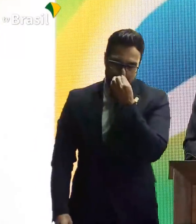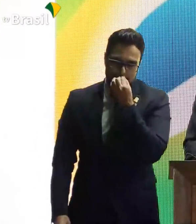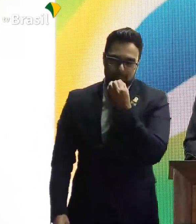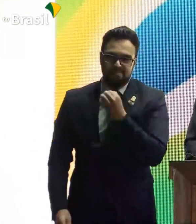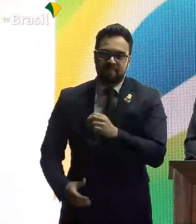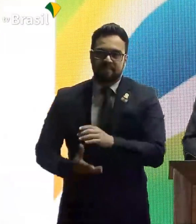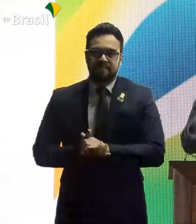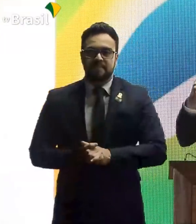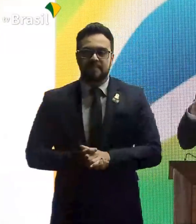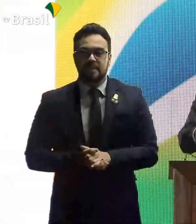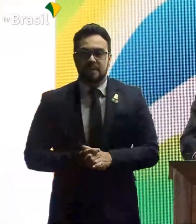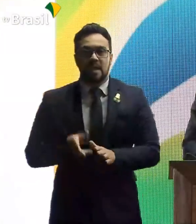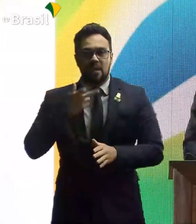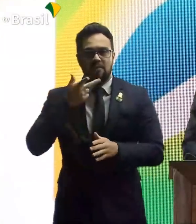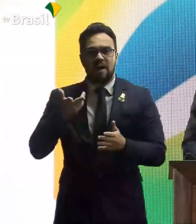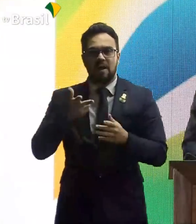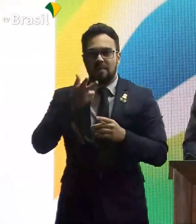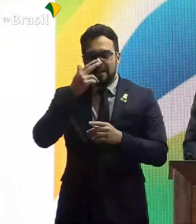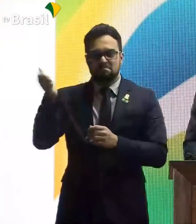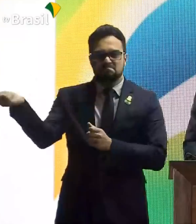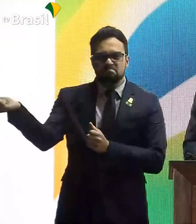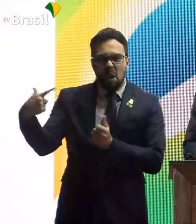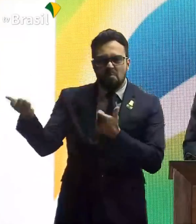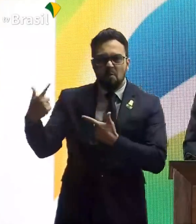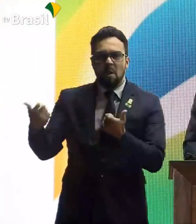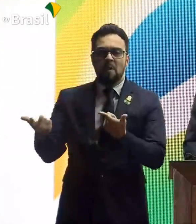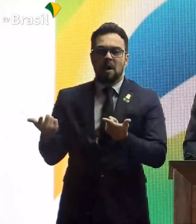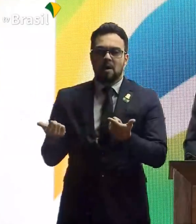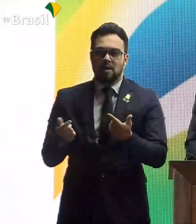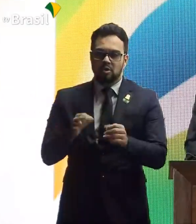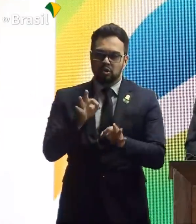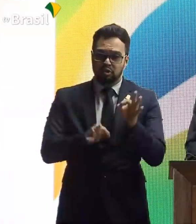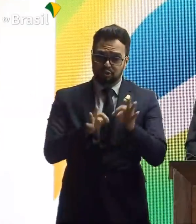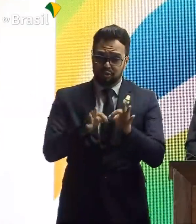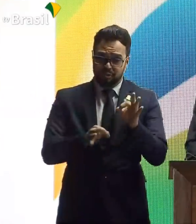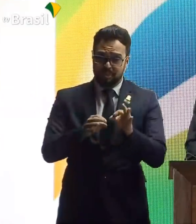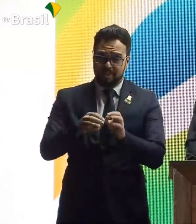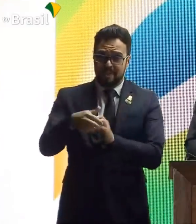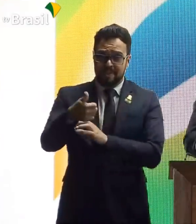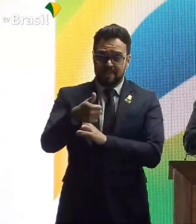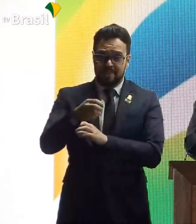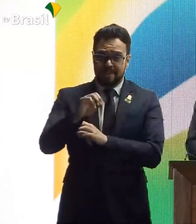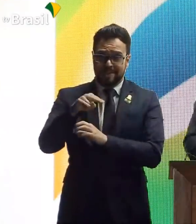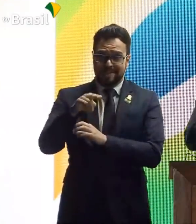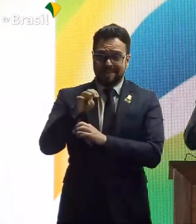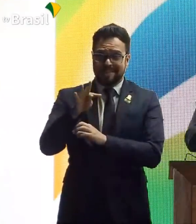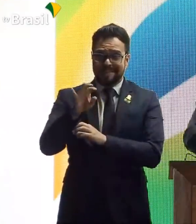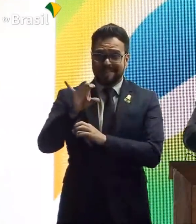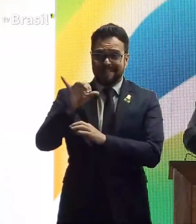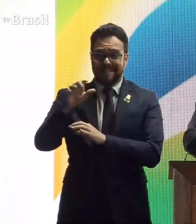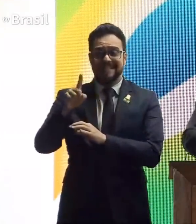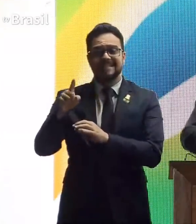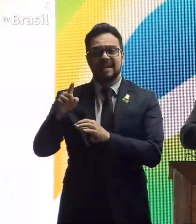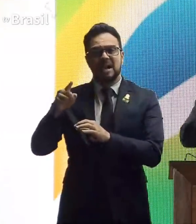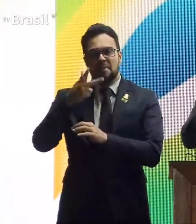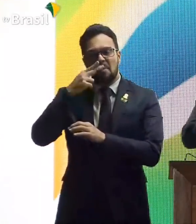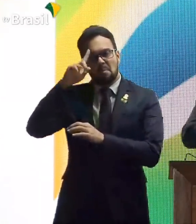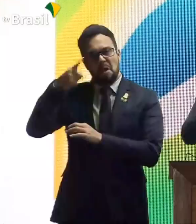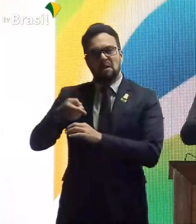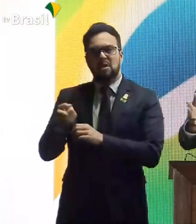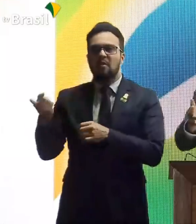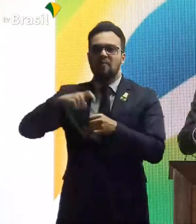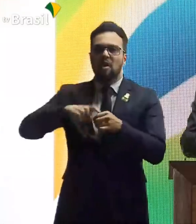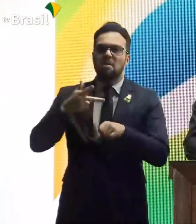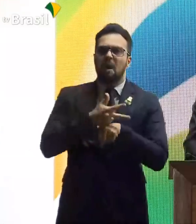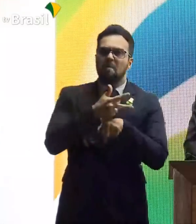E, quando eu falo isso, levo uma paulada aonde? Do juiz de primeira instância, determinando a volta dos